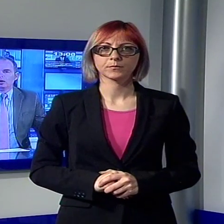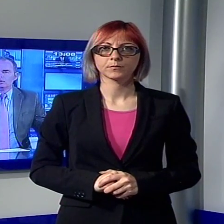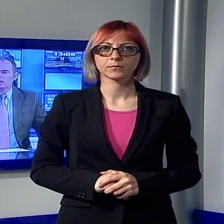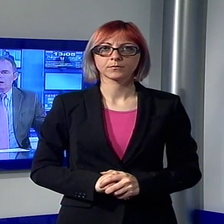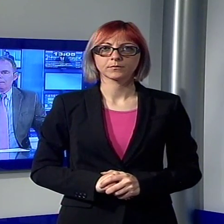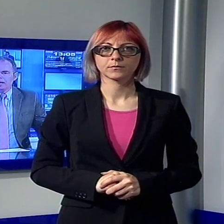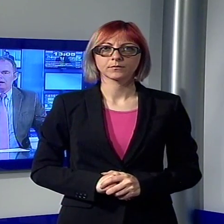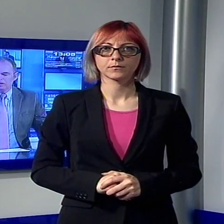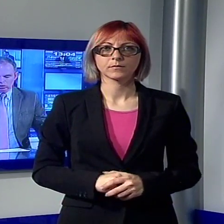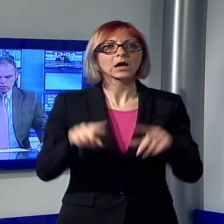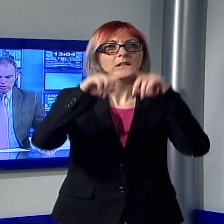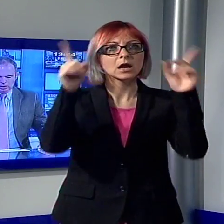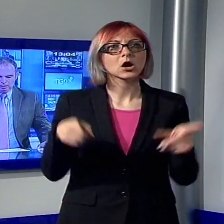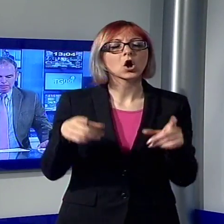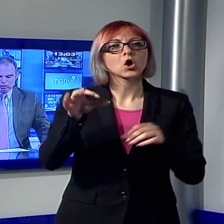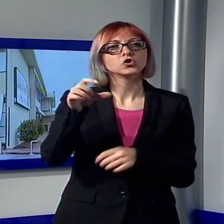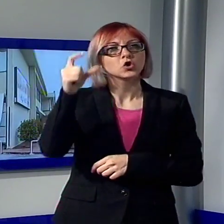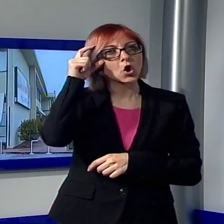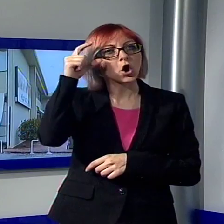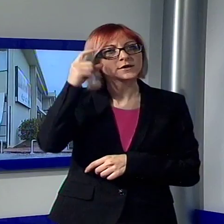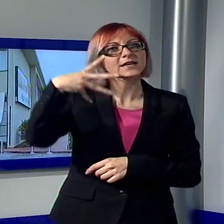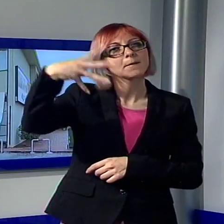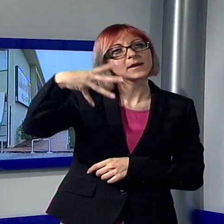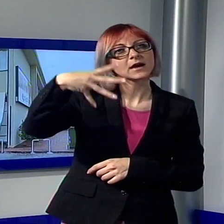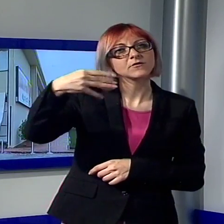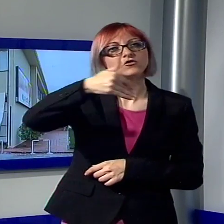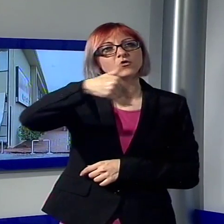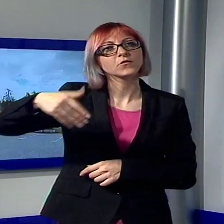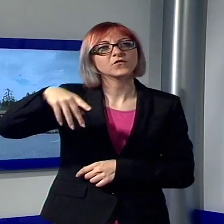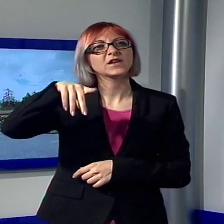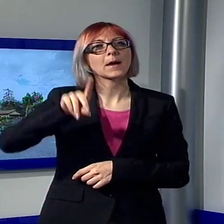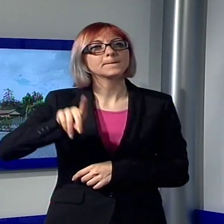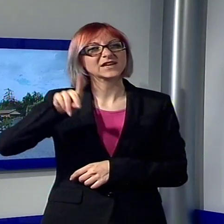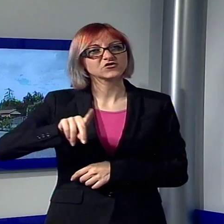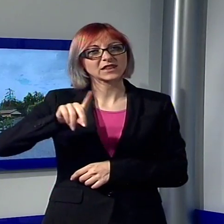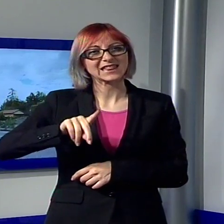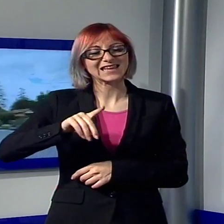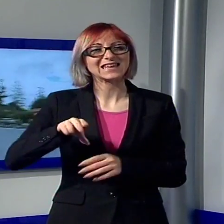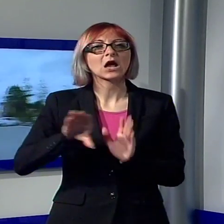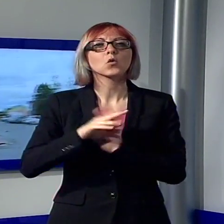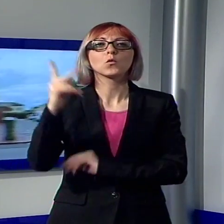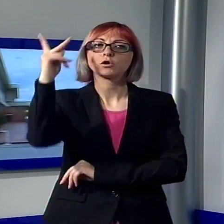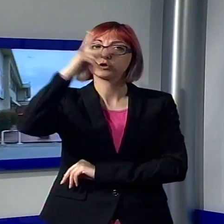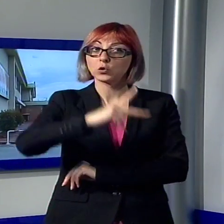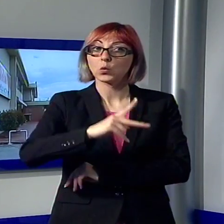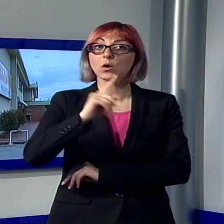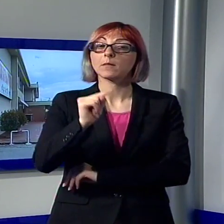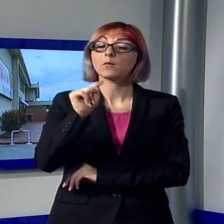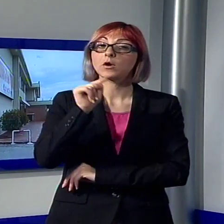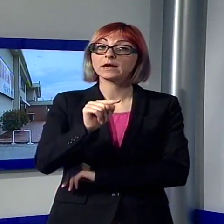'ottica Megavision di Picciorana sulla via Pesciatina nel comune di Lucca. I malviventi avevano sfondato